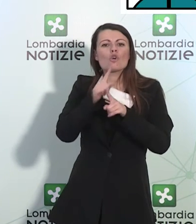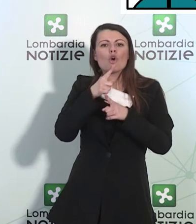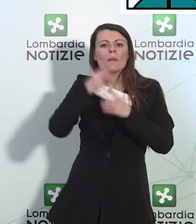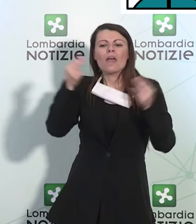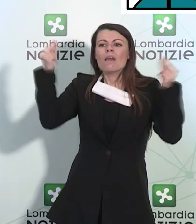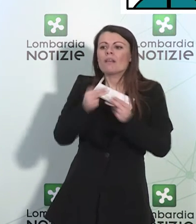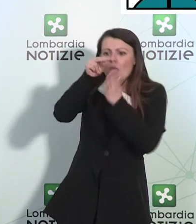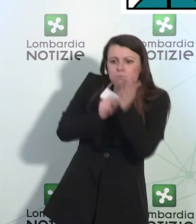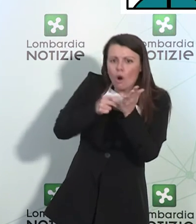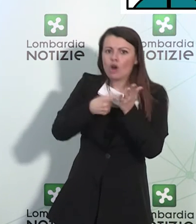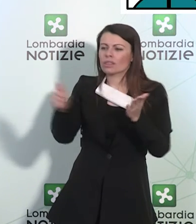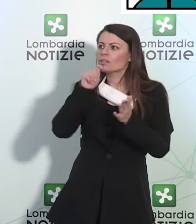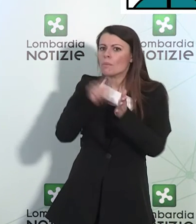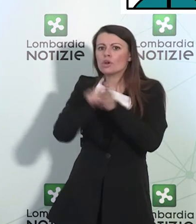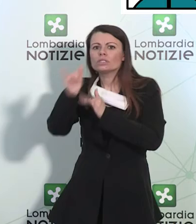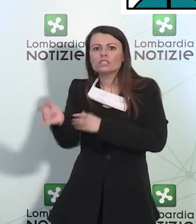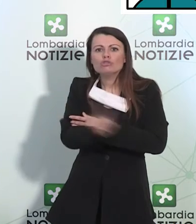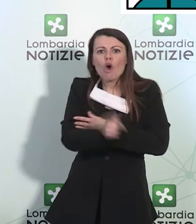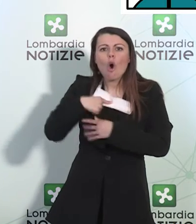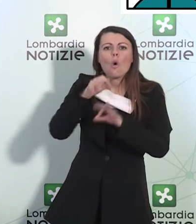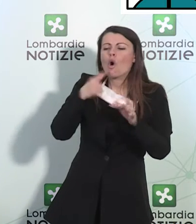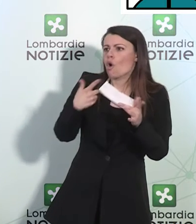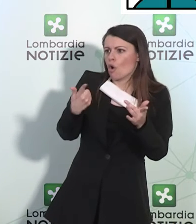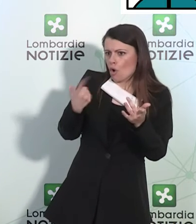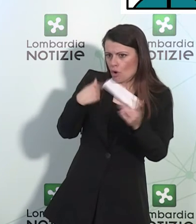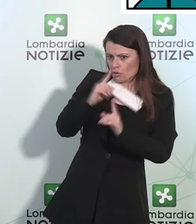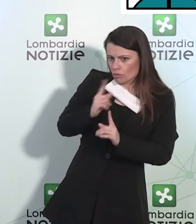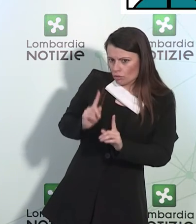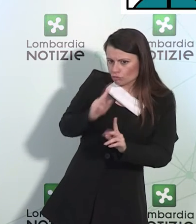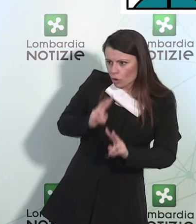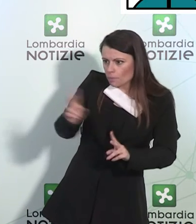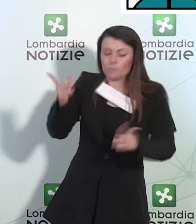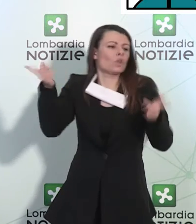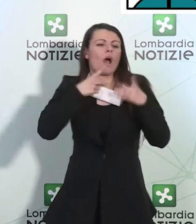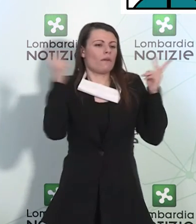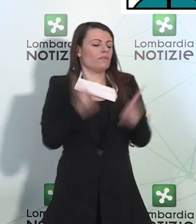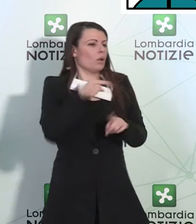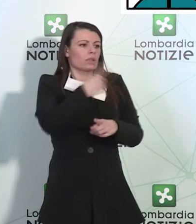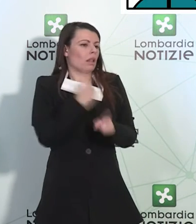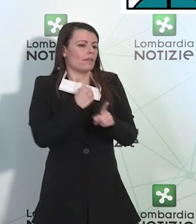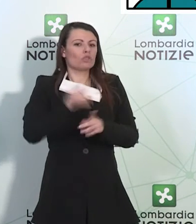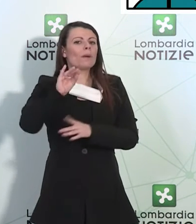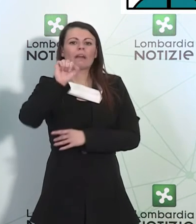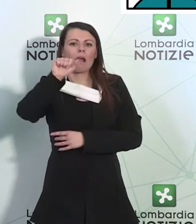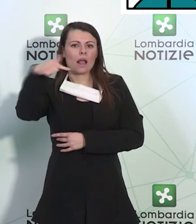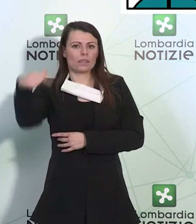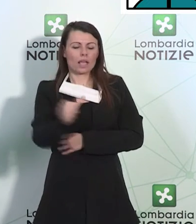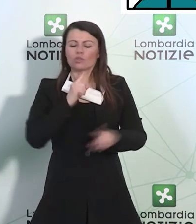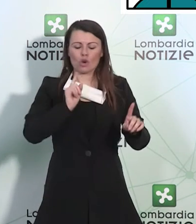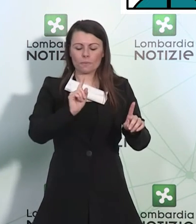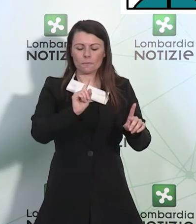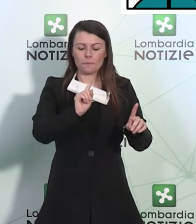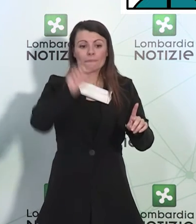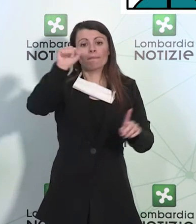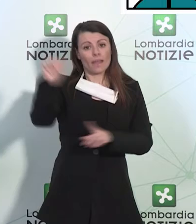i tamponi effettuati o una cosa che sfugge al controllo sanitario regionale? Bisogna chiederlo, no, assolutamente, bisogna chiederlo alla TS, è chiaro che, scusi, la